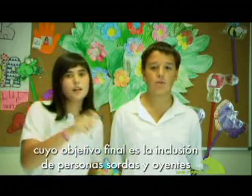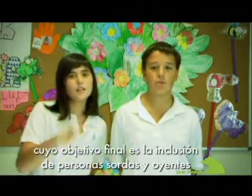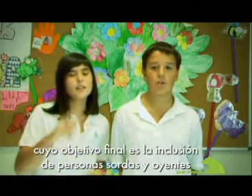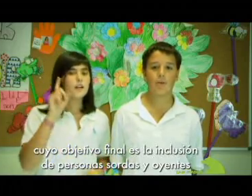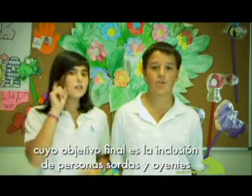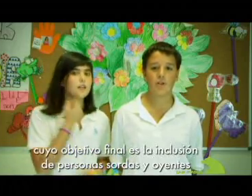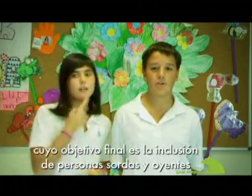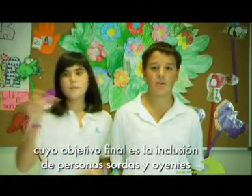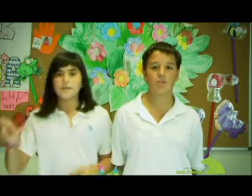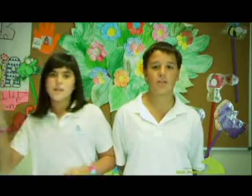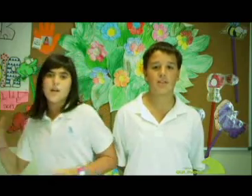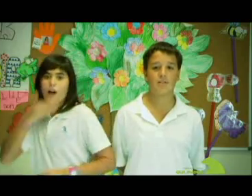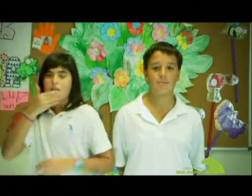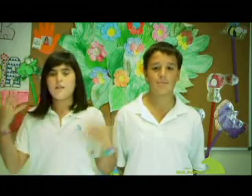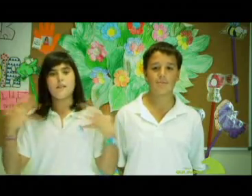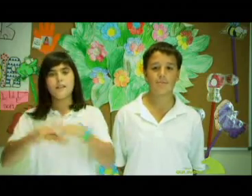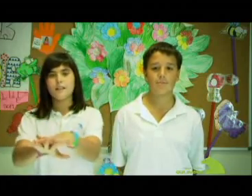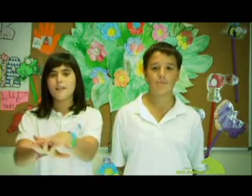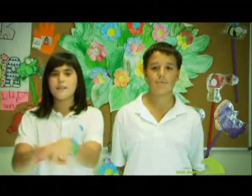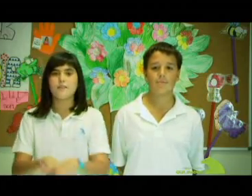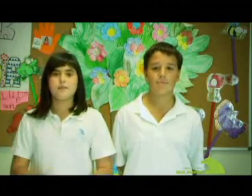es la inclusión de personas sordas y oyentes.